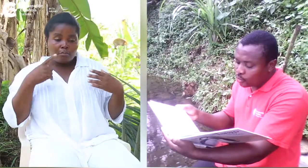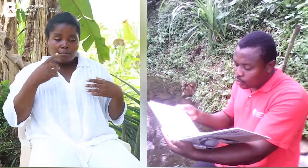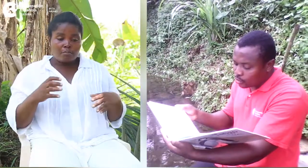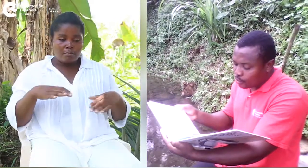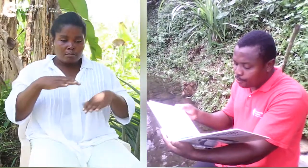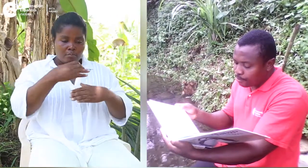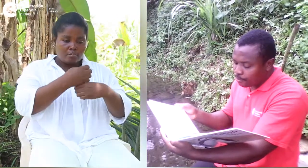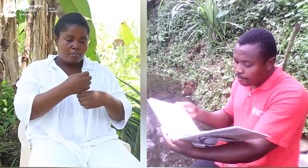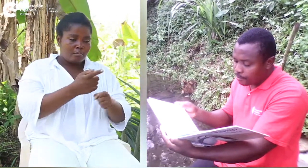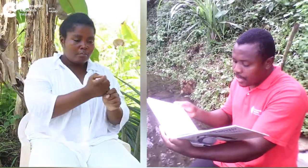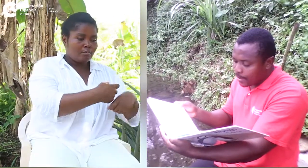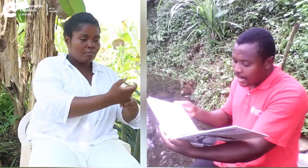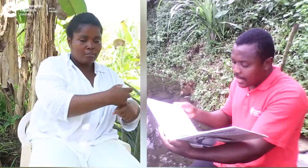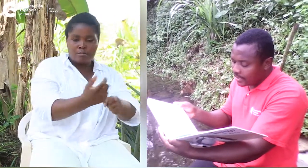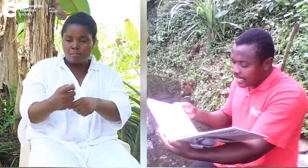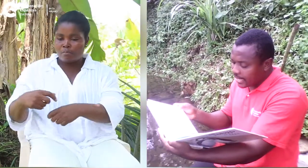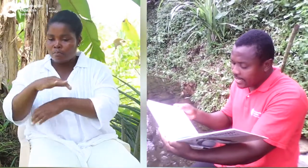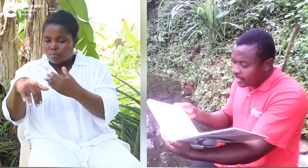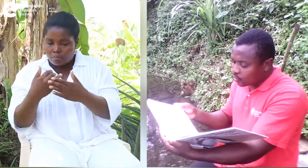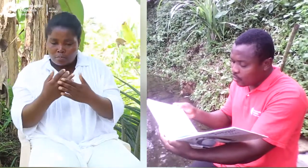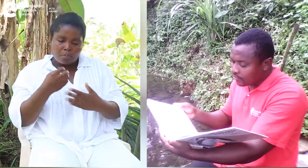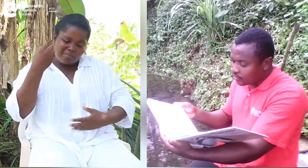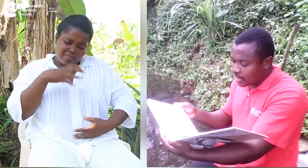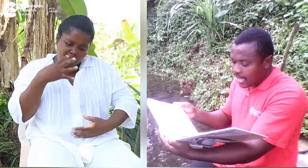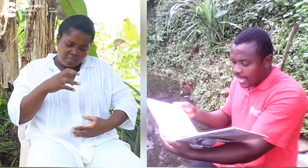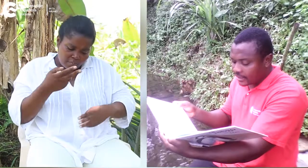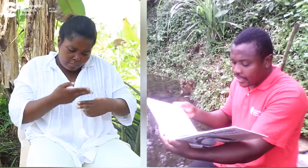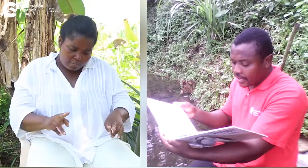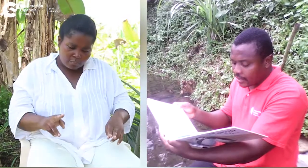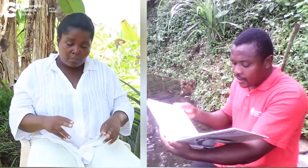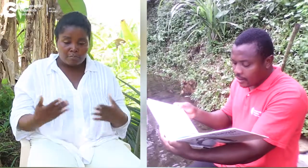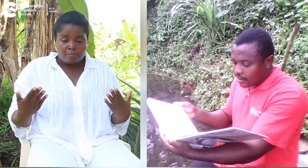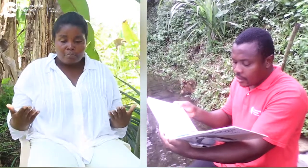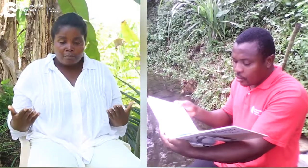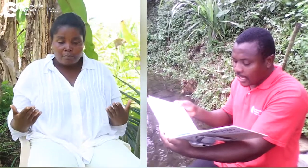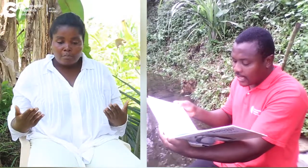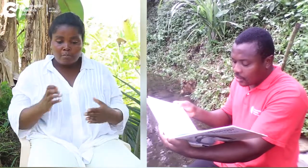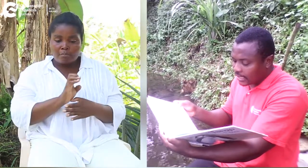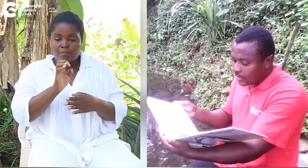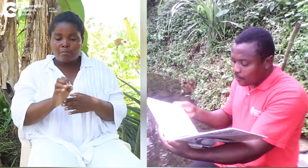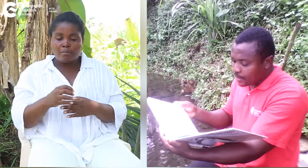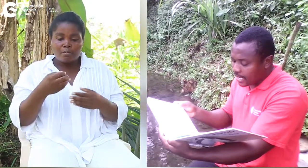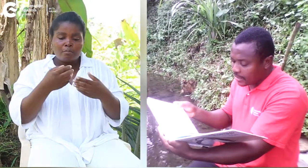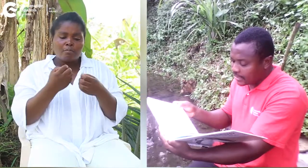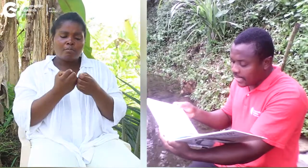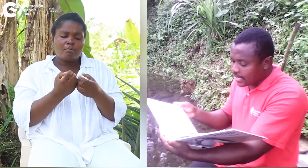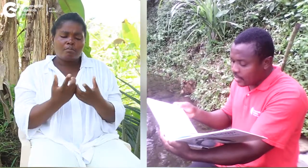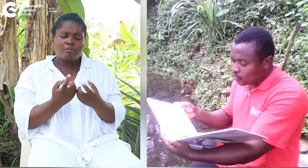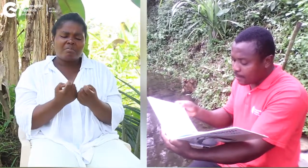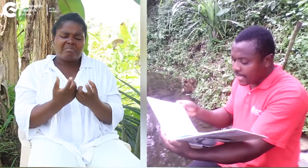turno para mantener calientes los huevos, hasta que los cascarones se rompían y salían los bebés